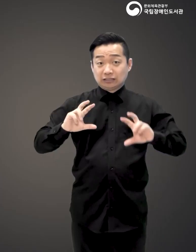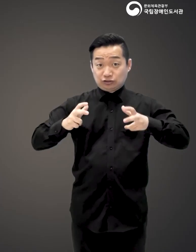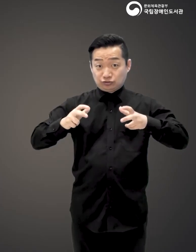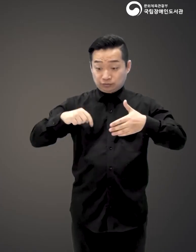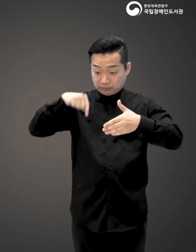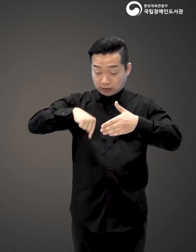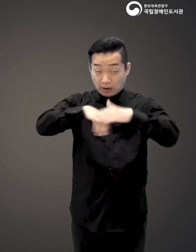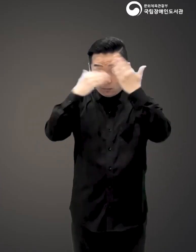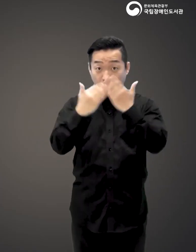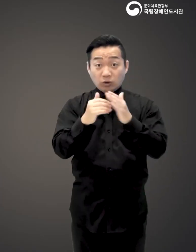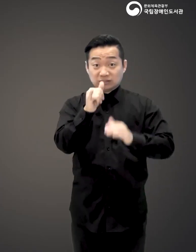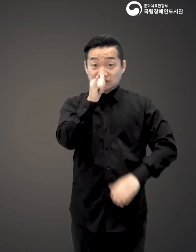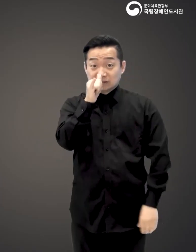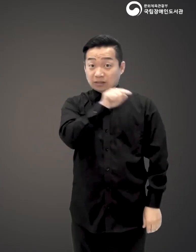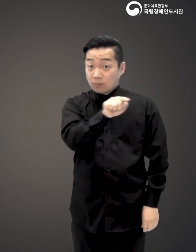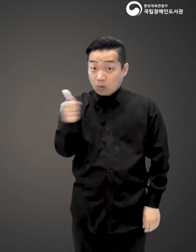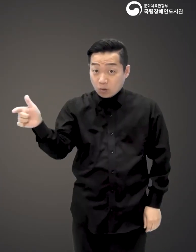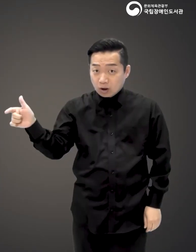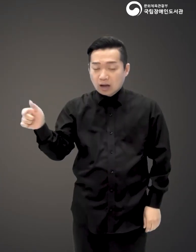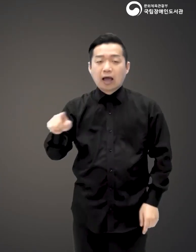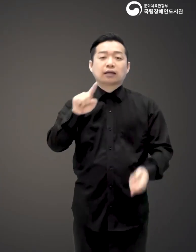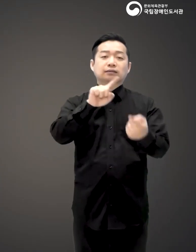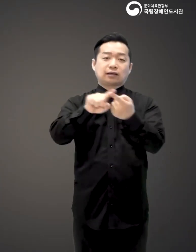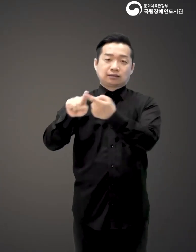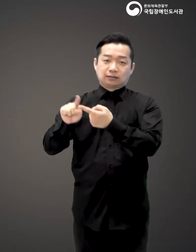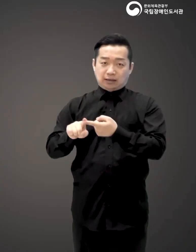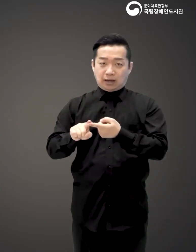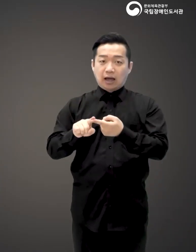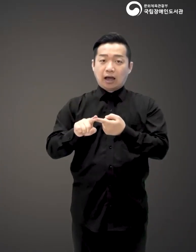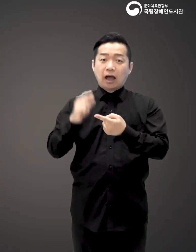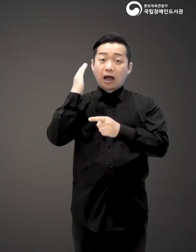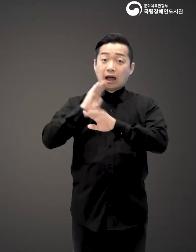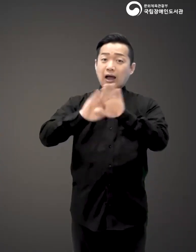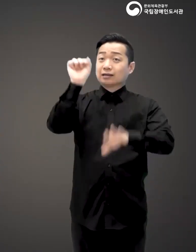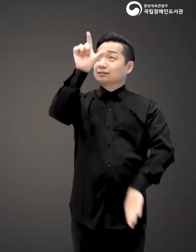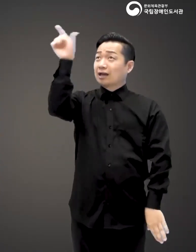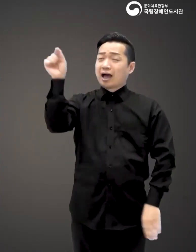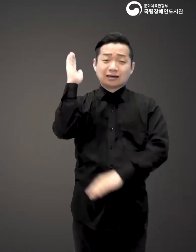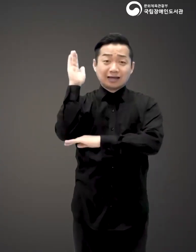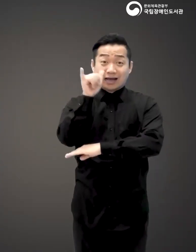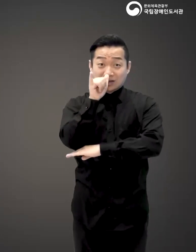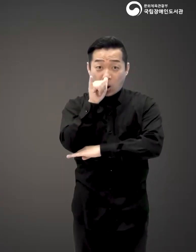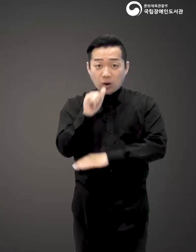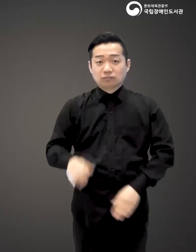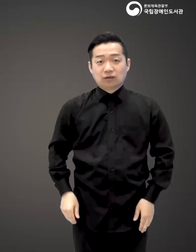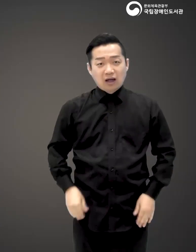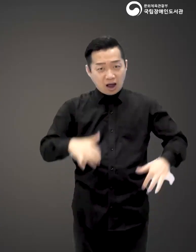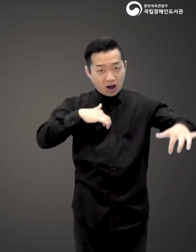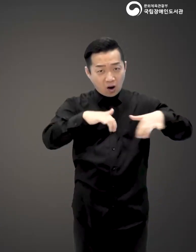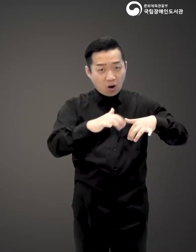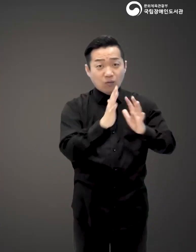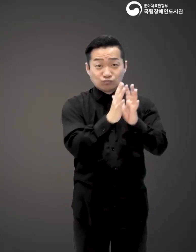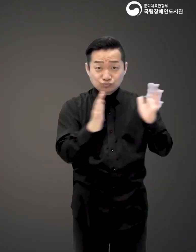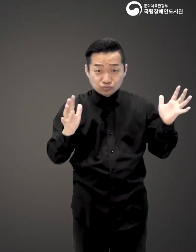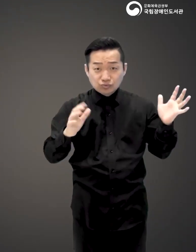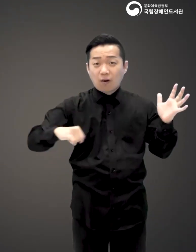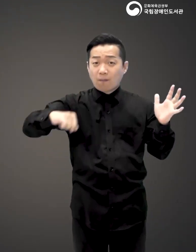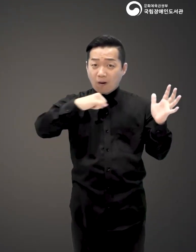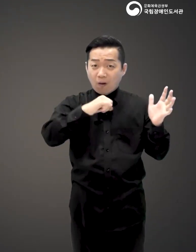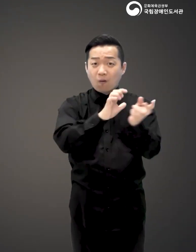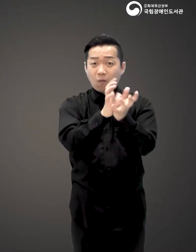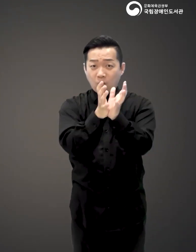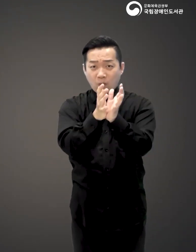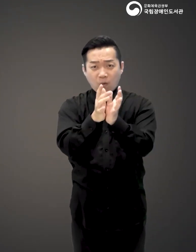지구상 존재하는 모든 것들에 해당하죠 밤하늘의 달에도 신비한 이야기가 있고 거리의 풀,